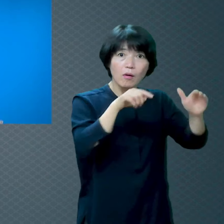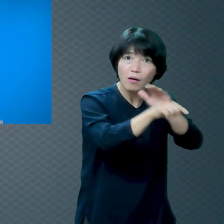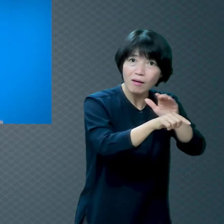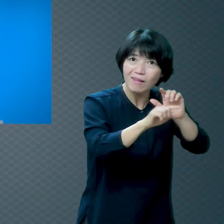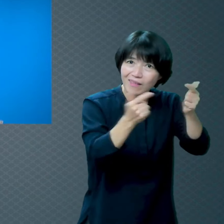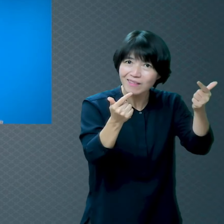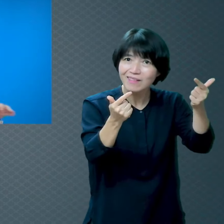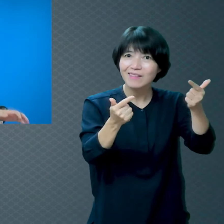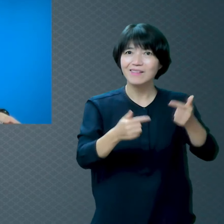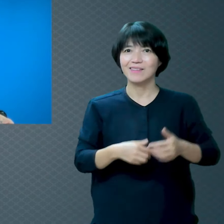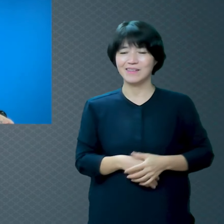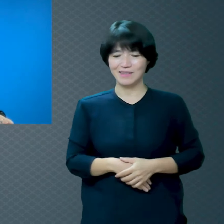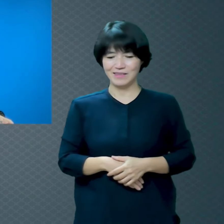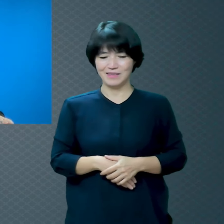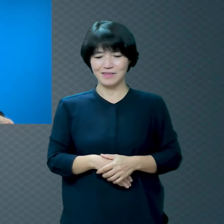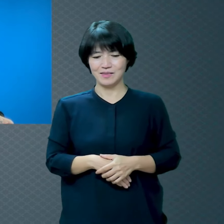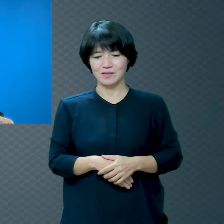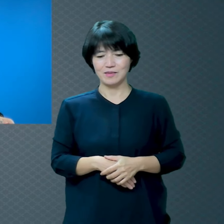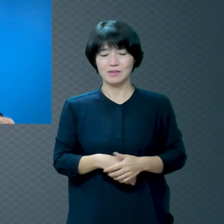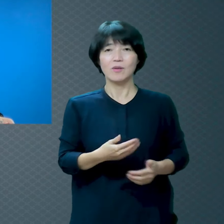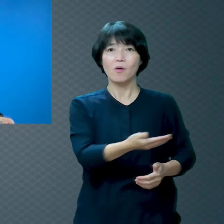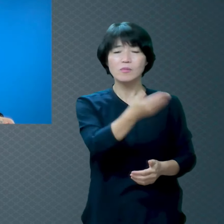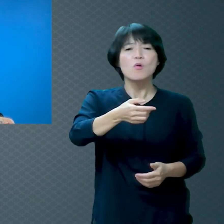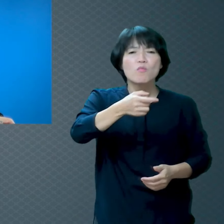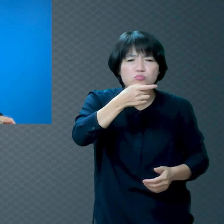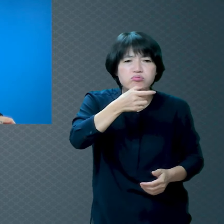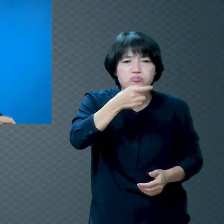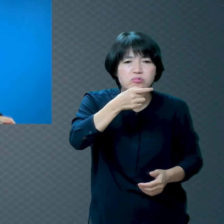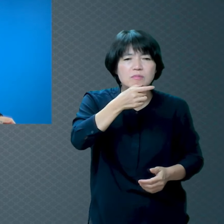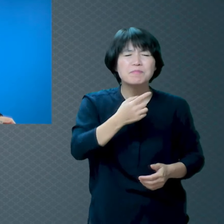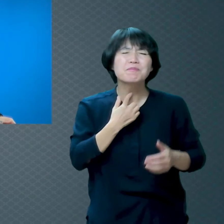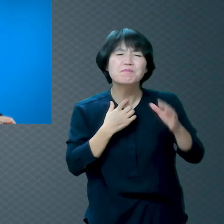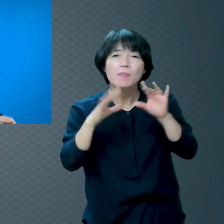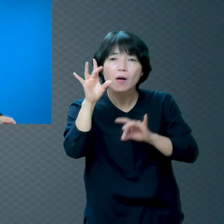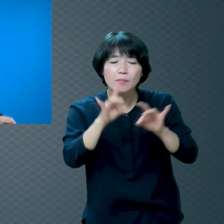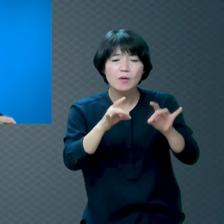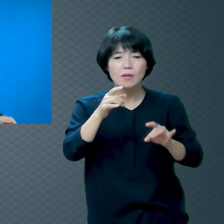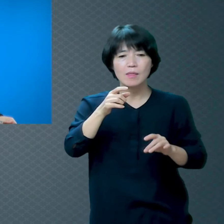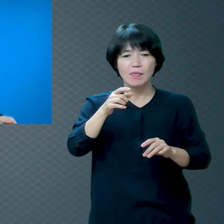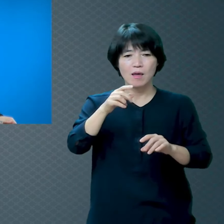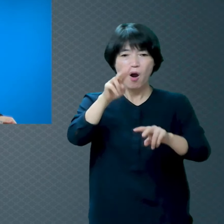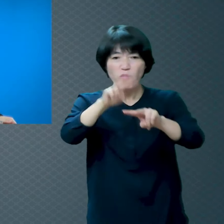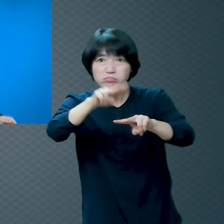우리 옛말에 우물에 가서 숭룡 찾는다 이런 얘기는 어렵겠다